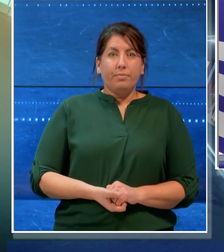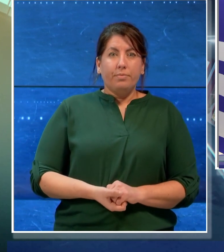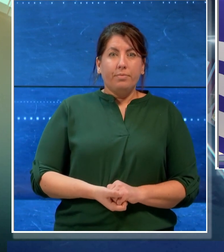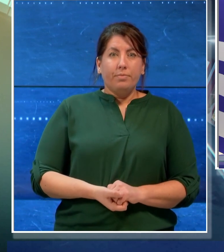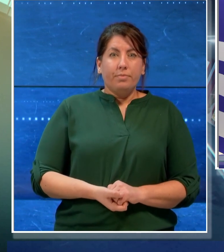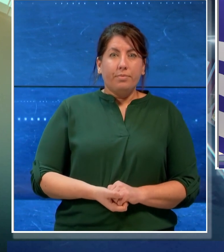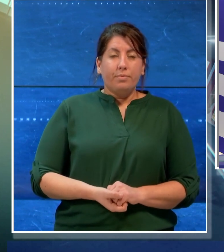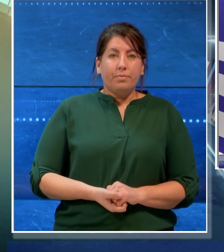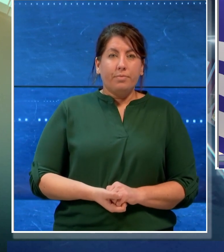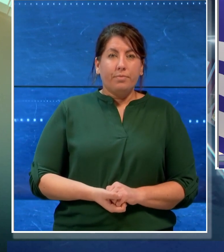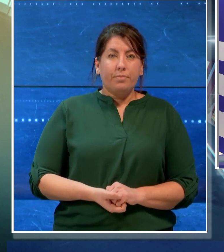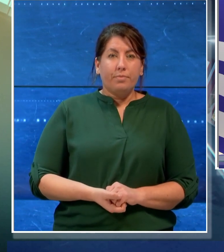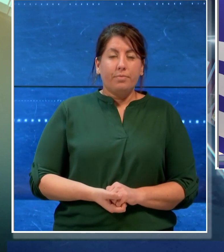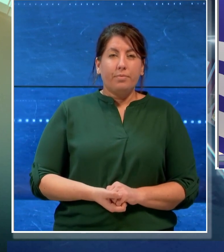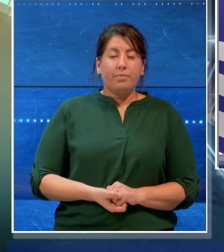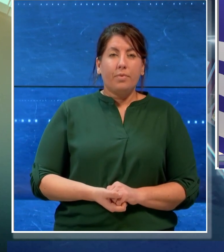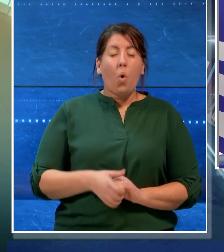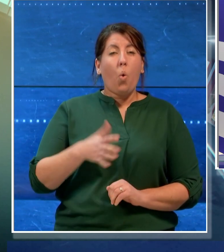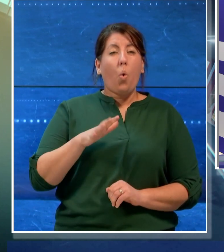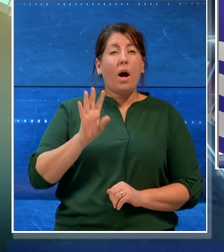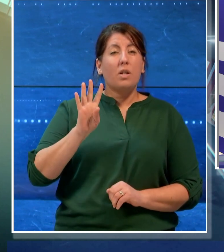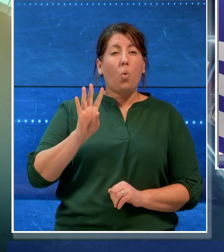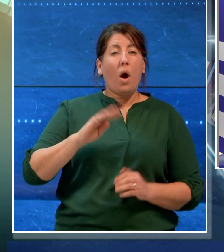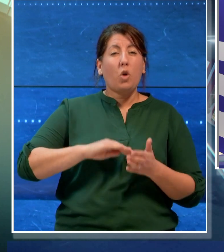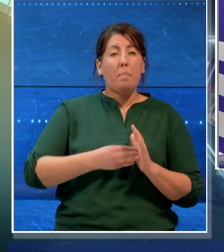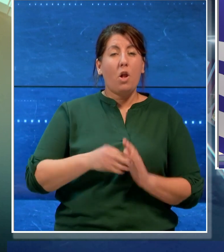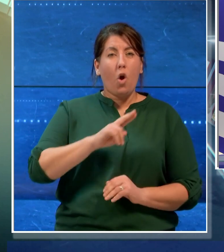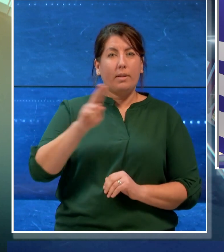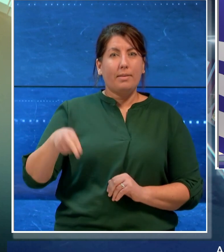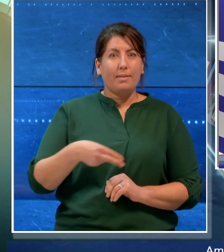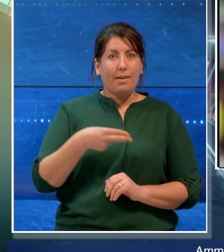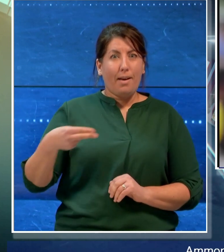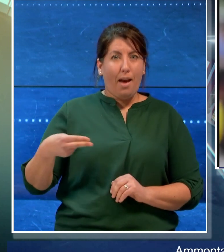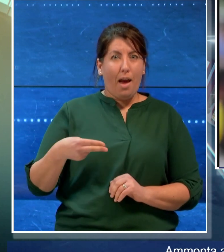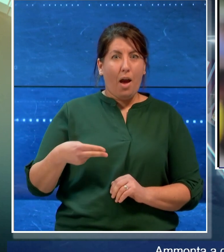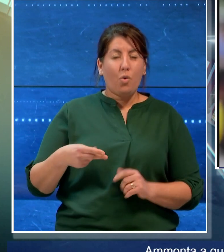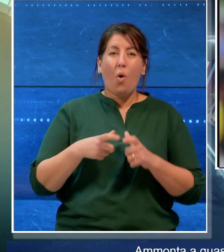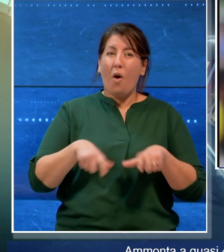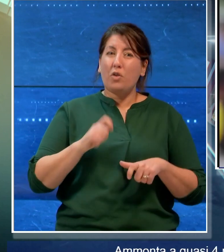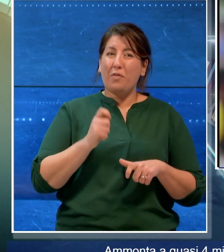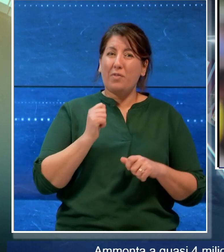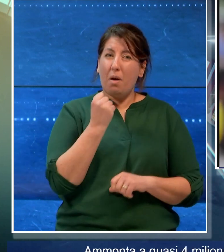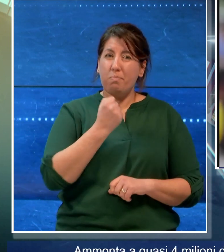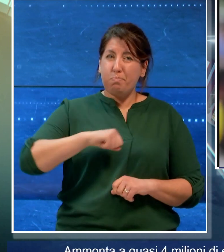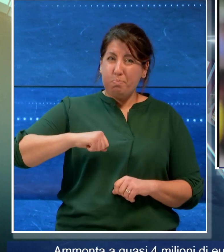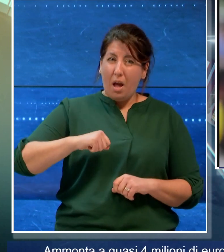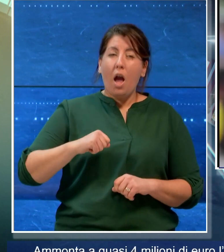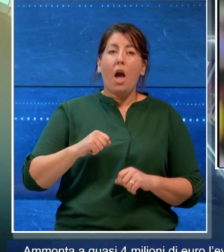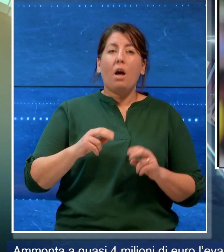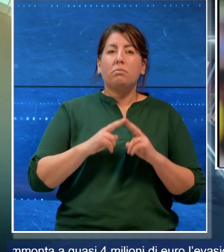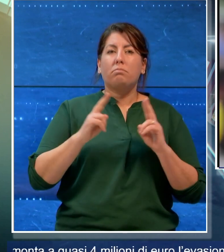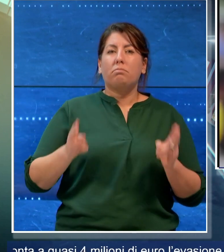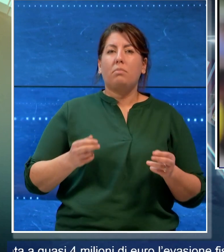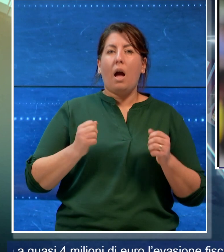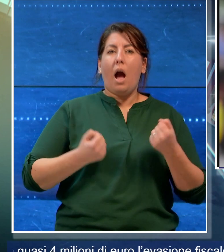Ammonta a quasi 4 milioni di euro l'evasione fiscale di una concessionaria d'auto